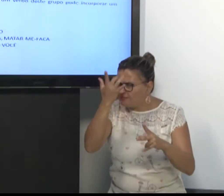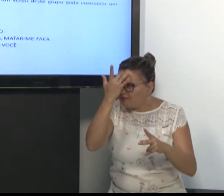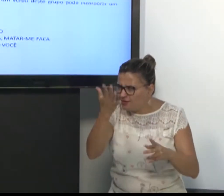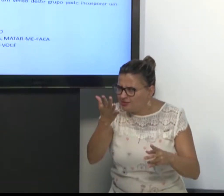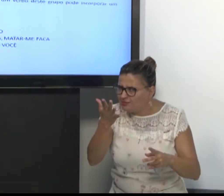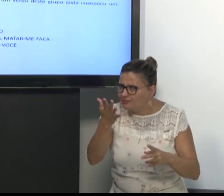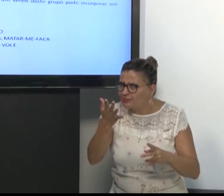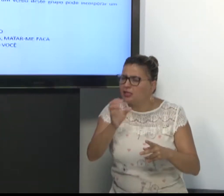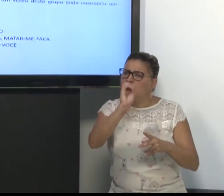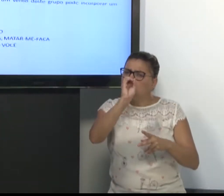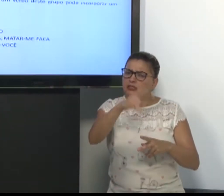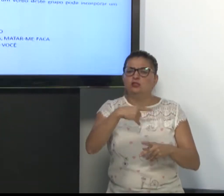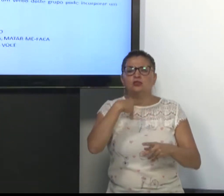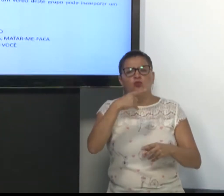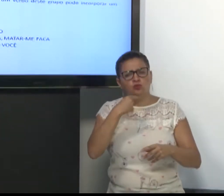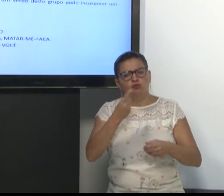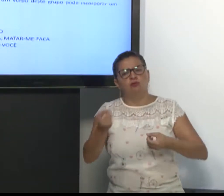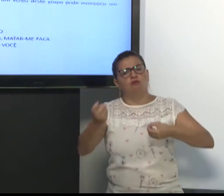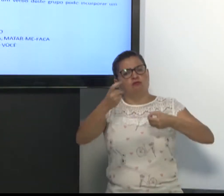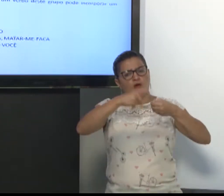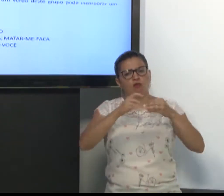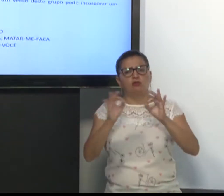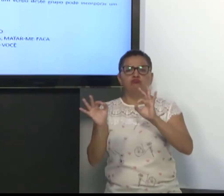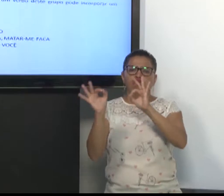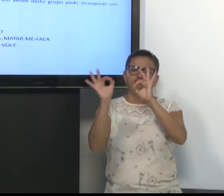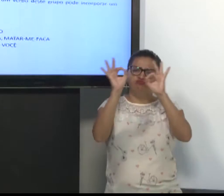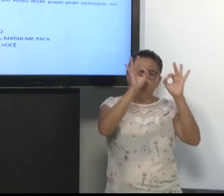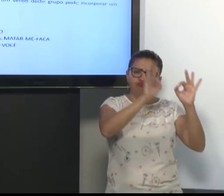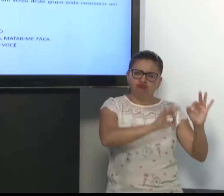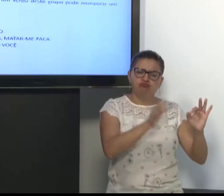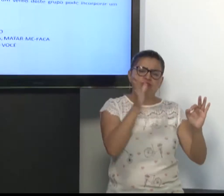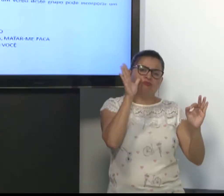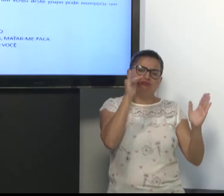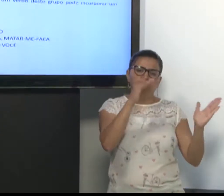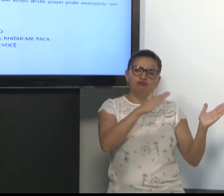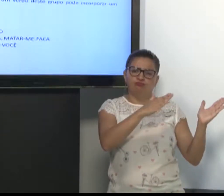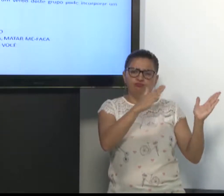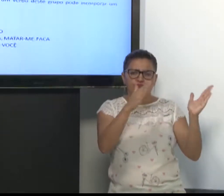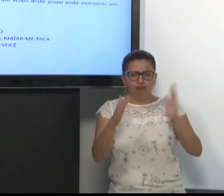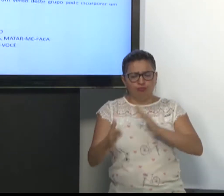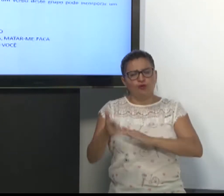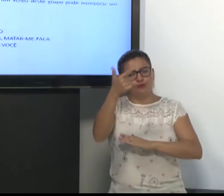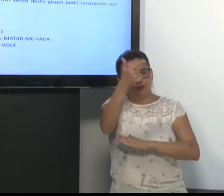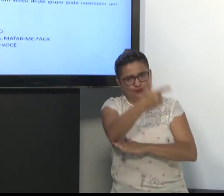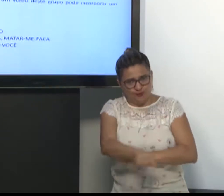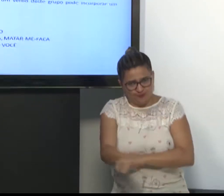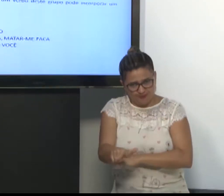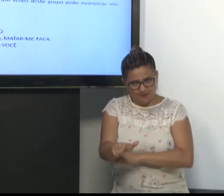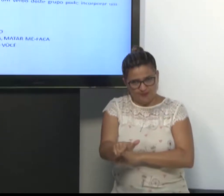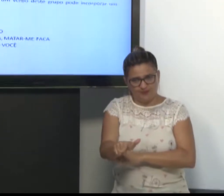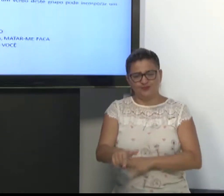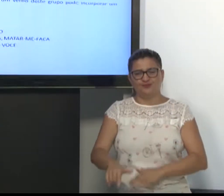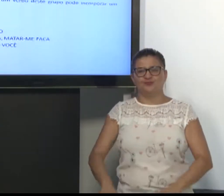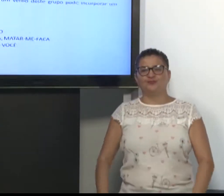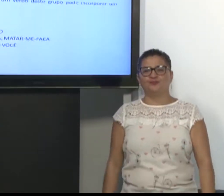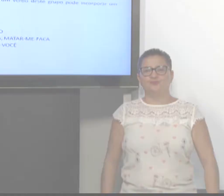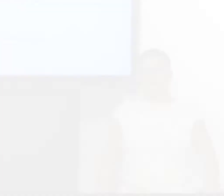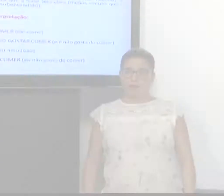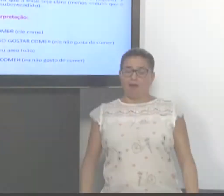Se tiverem alguma dúvida, podem voltar à aula e assistir novamente. Quantas vezes precisar. Então, eu vou explicar para